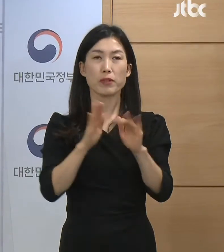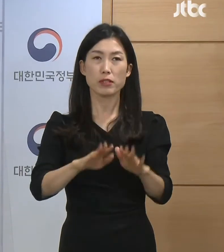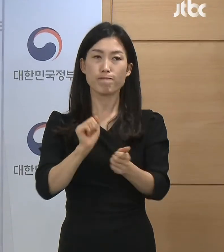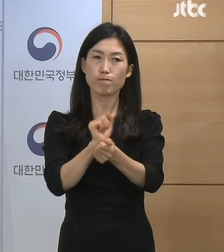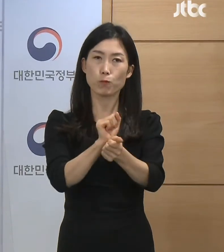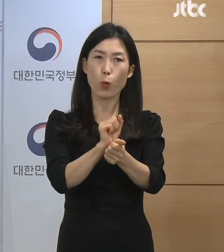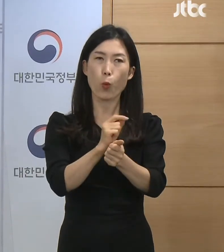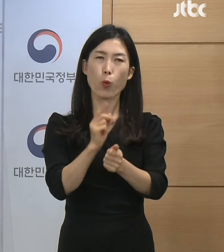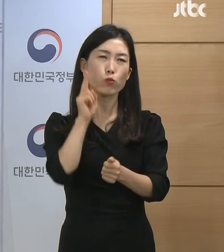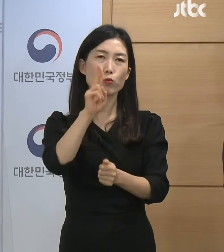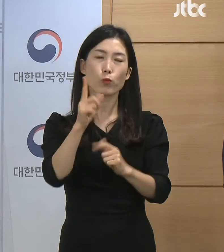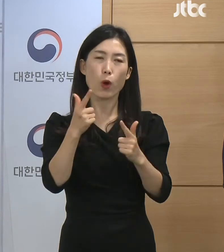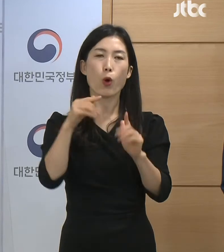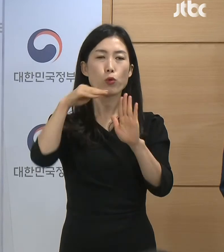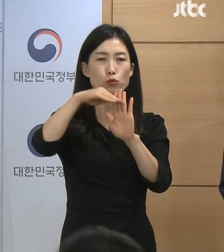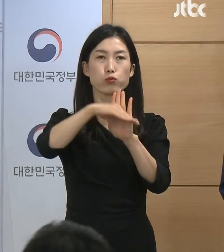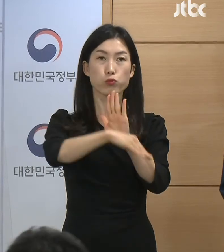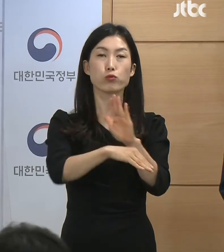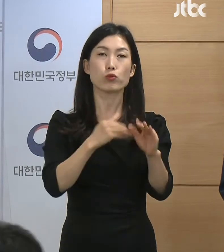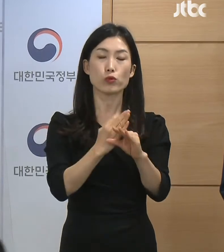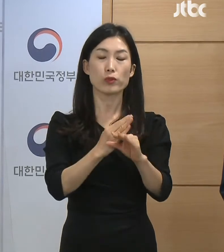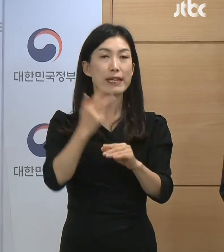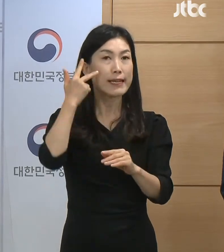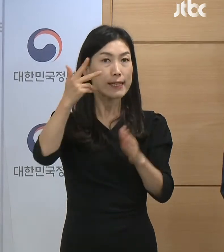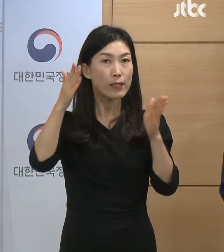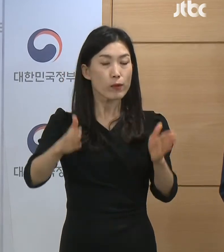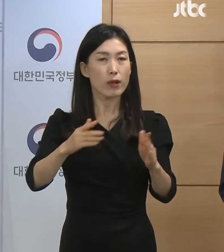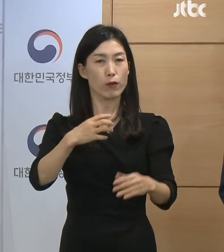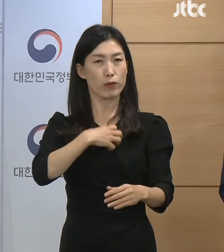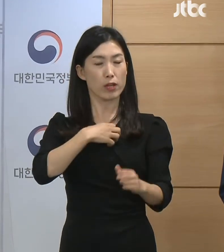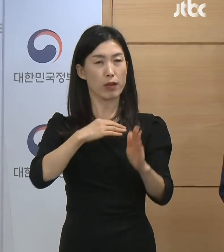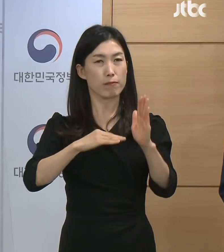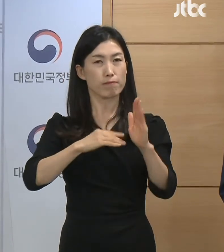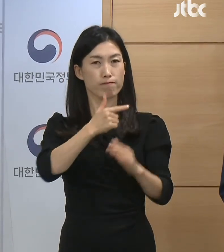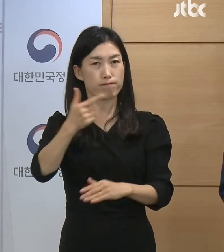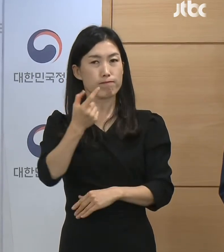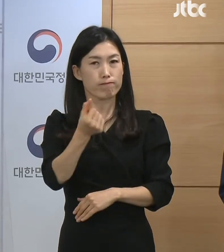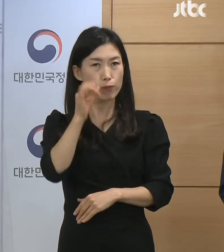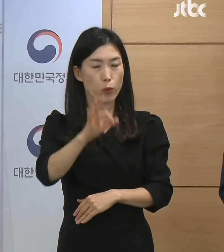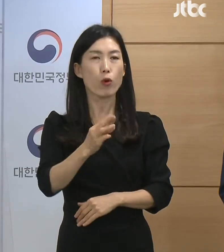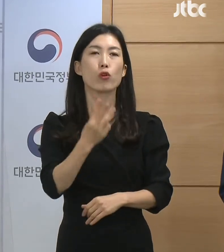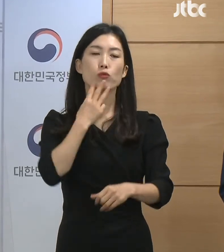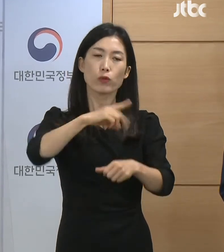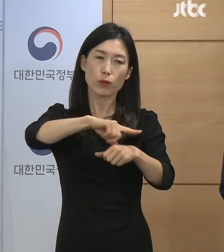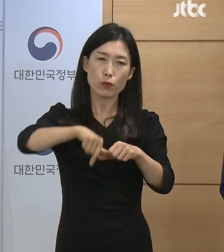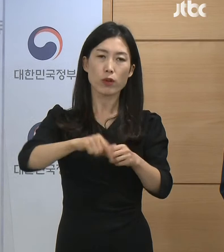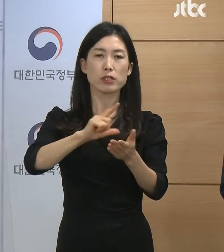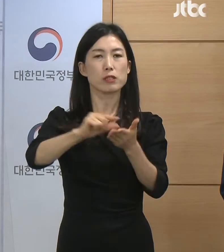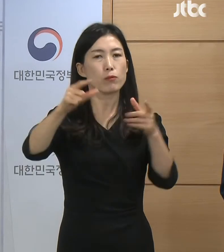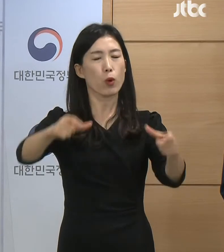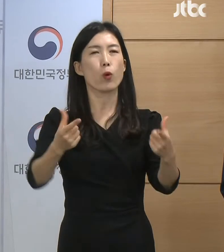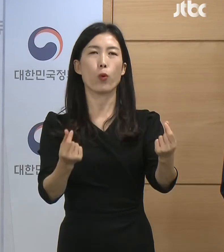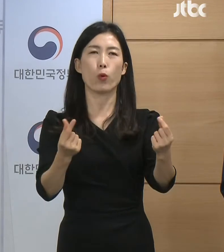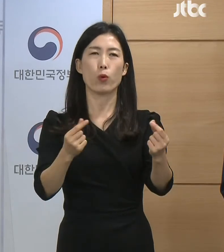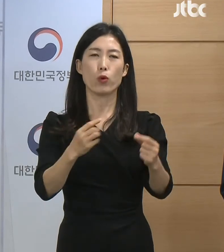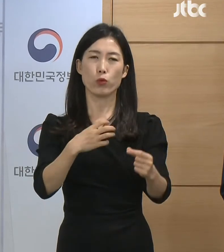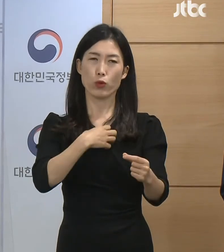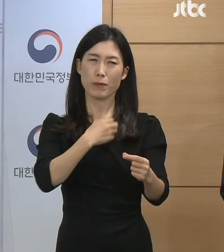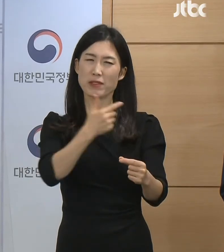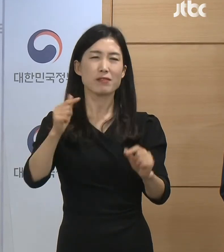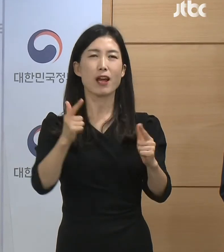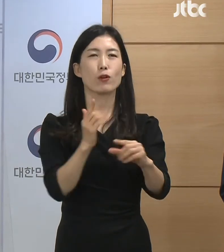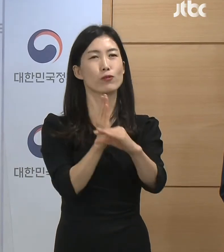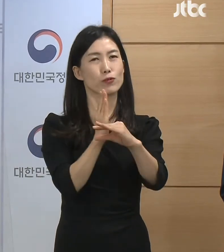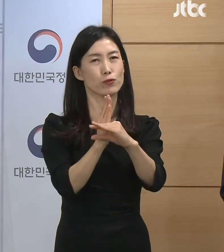보이고 있습니다. 주간 위험도 또한 비수도권까지 모두 중간으로 평가되고 있습니다.